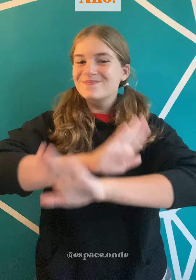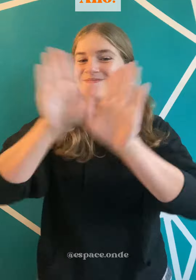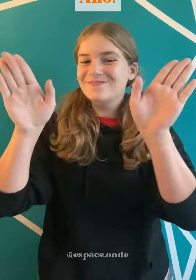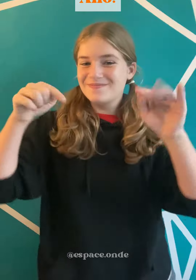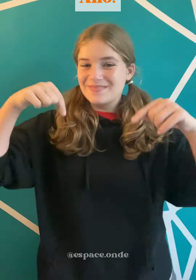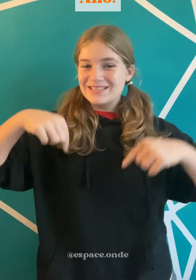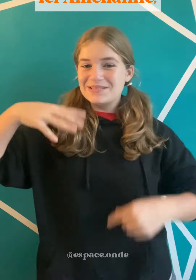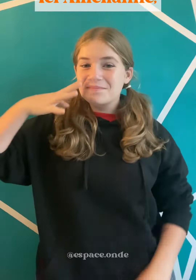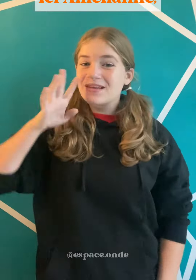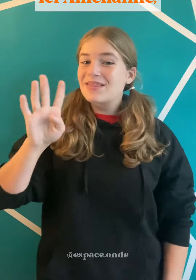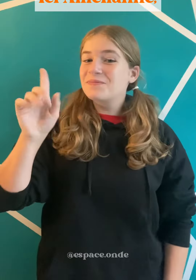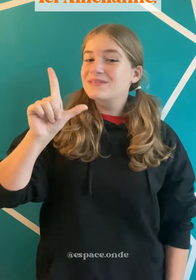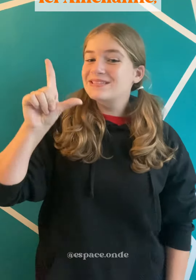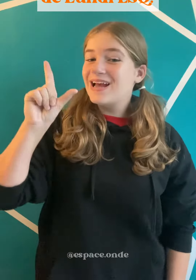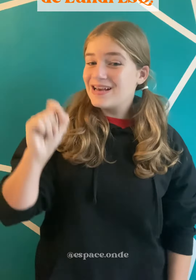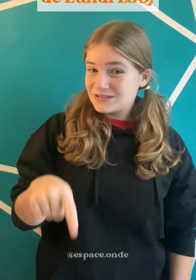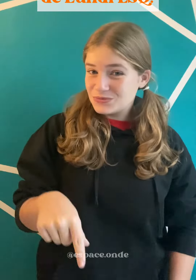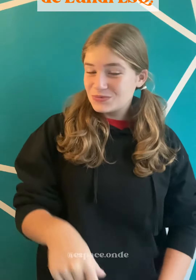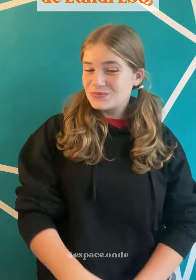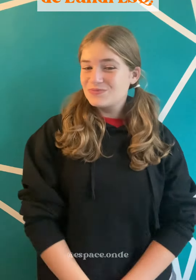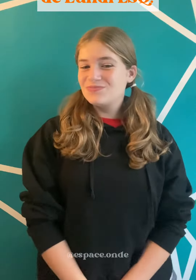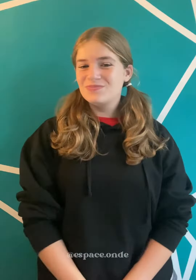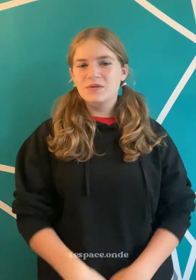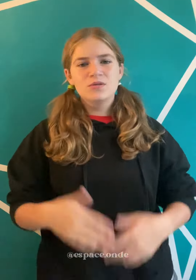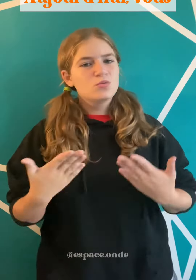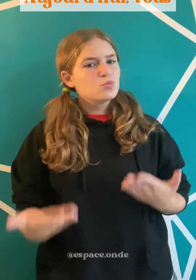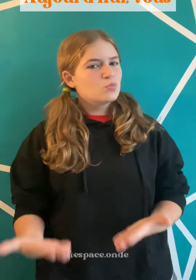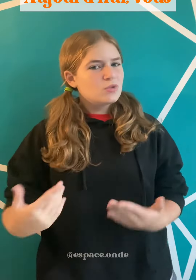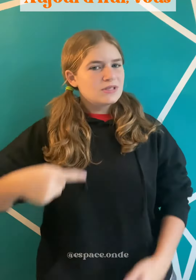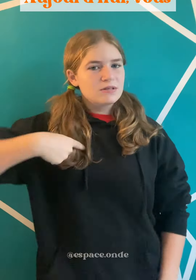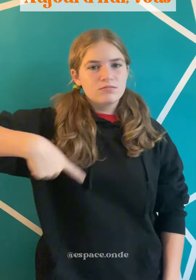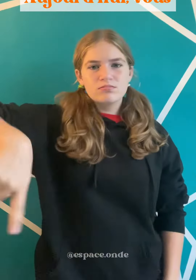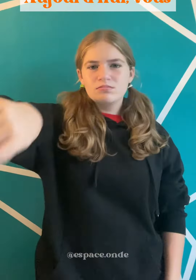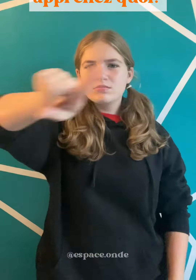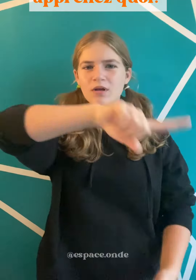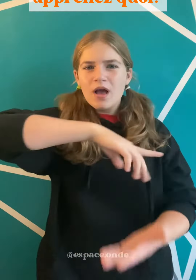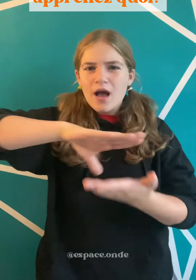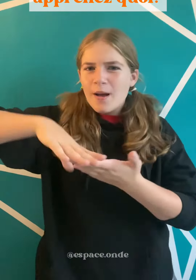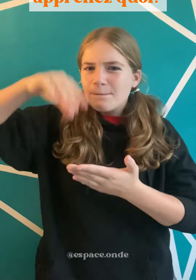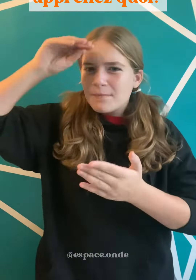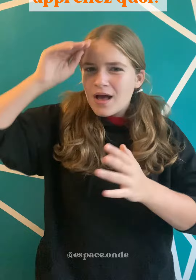Allô, ici Améliane de Lundi LSQ. Aujourd'hui, vous apprenez quoi?